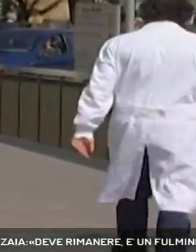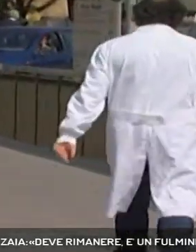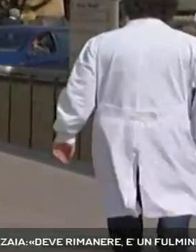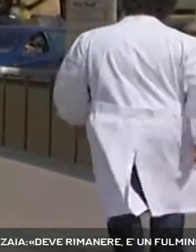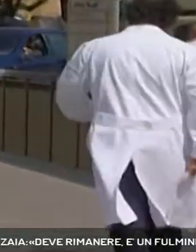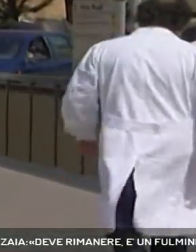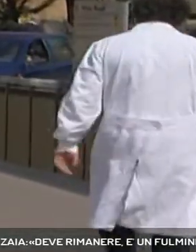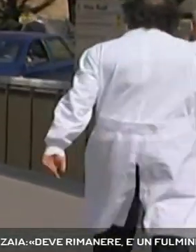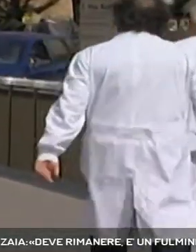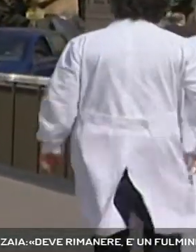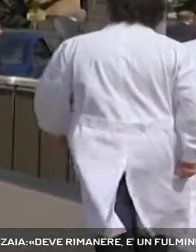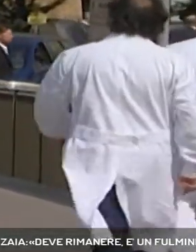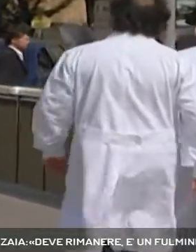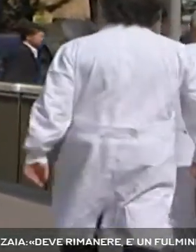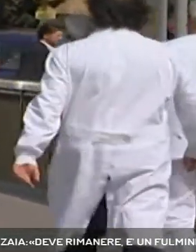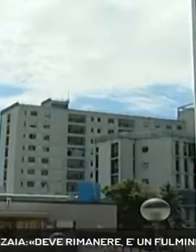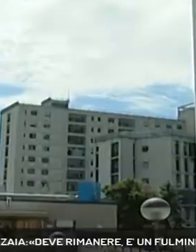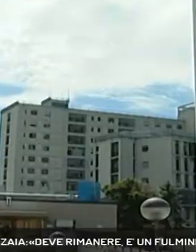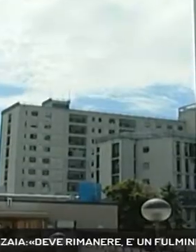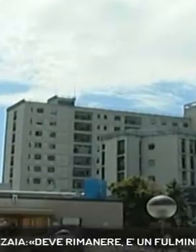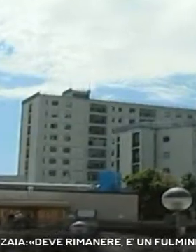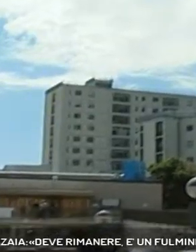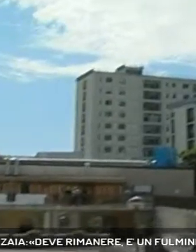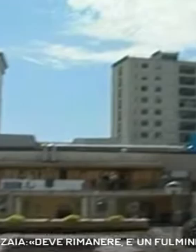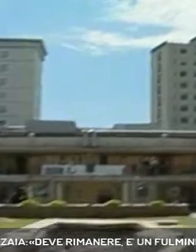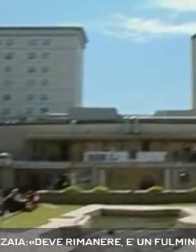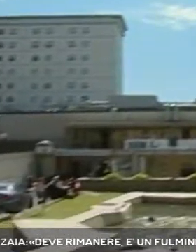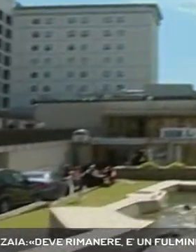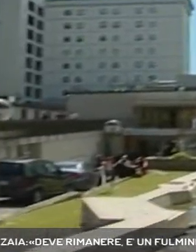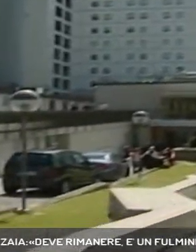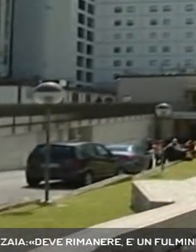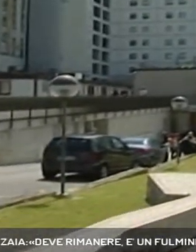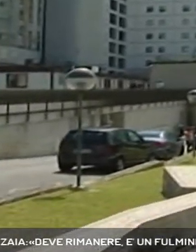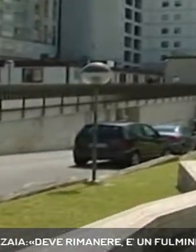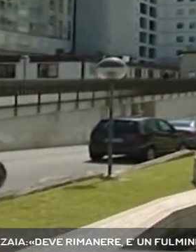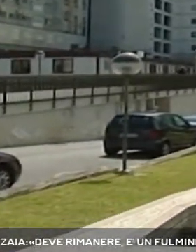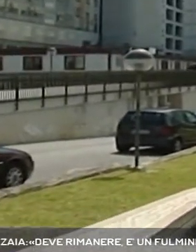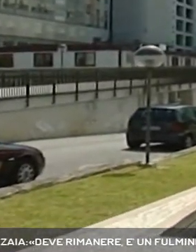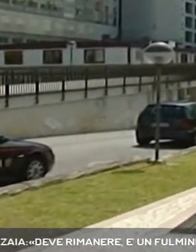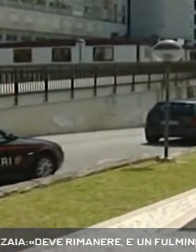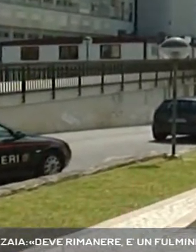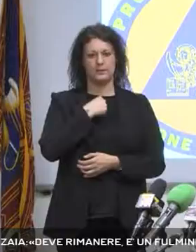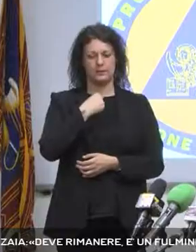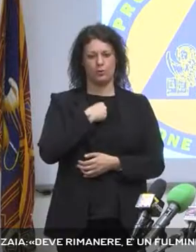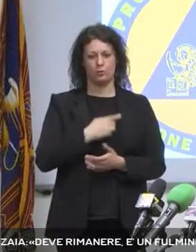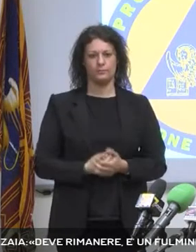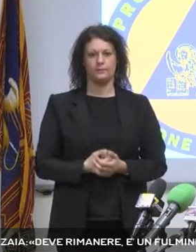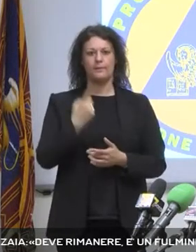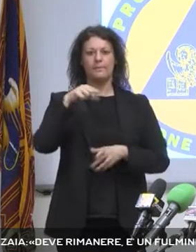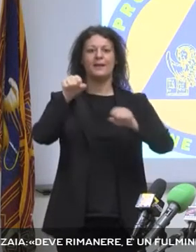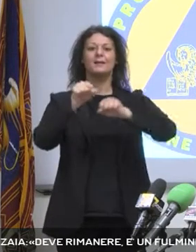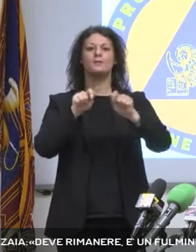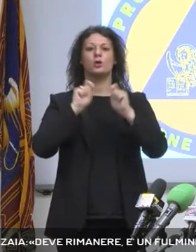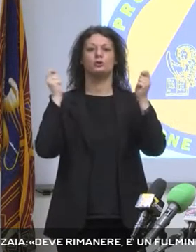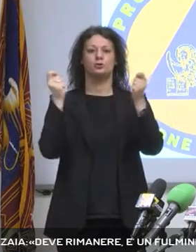ha un aspetto umano, uno burocratico e uno manageriale. Dal punto di vista umano capisco il direttore Flora, dice il governatore. E Flora